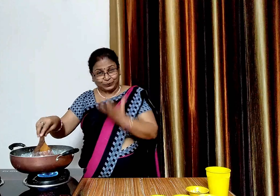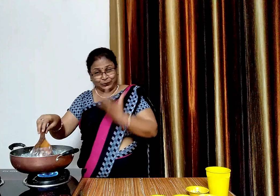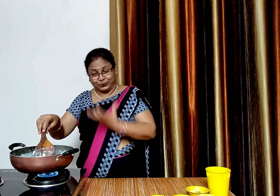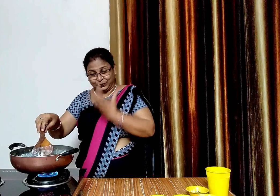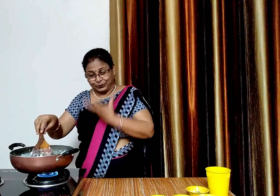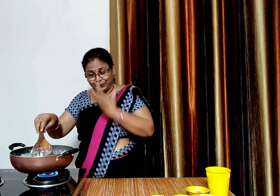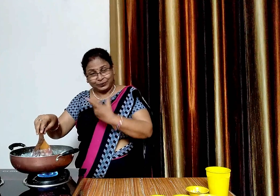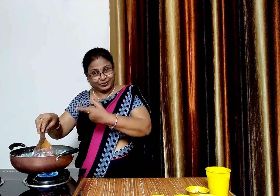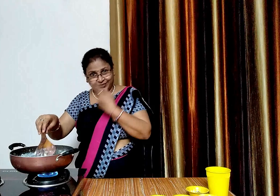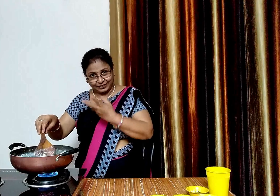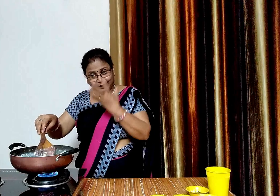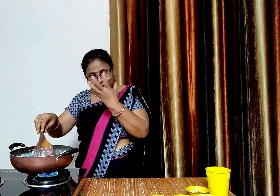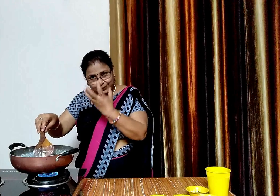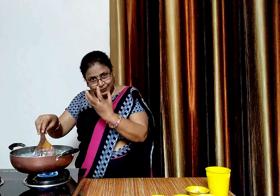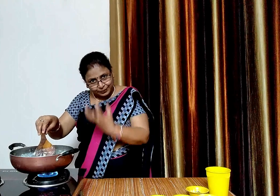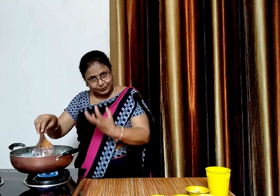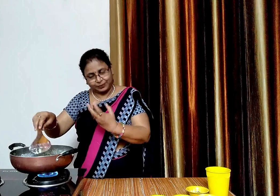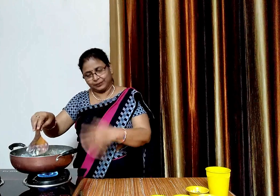देखिए दूड अल्मोस्ट कम हो चुका है